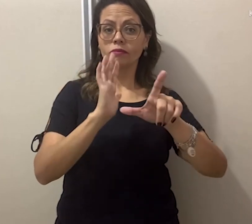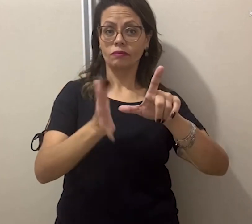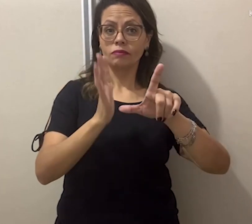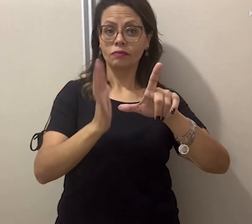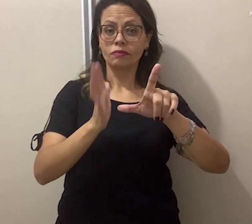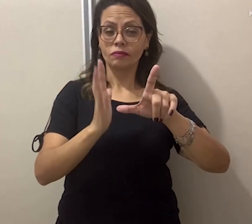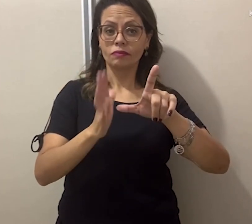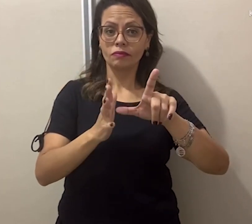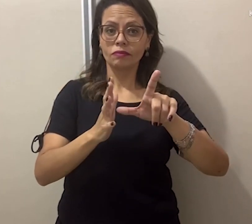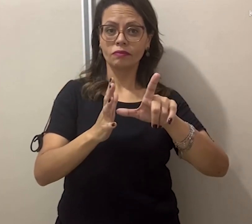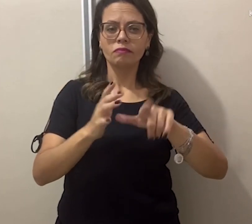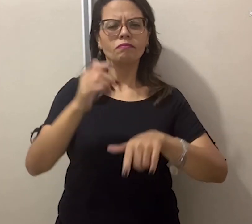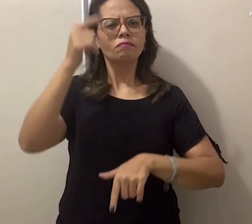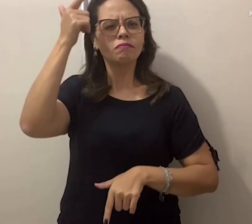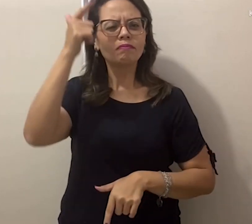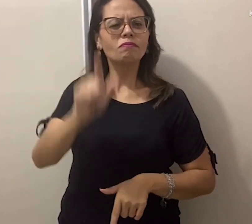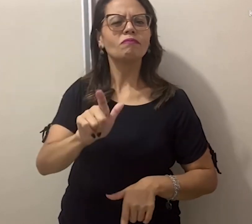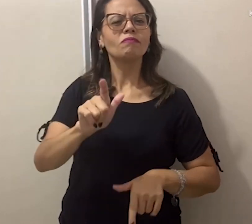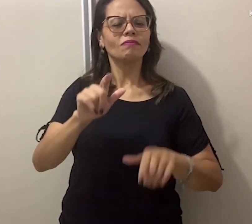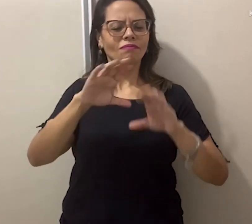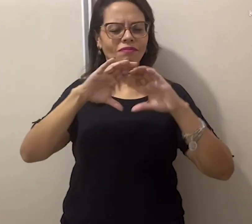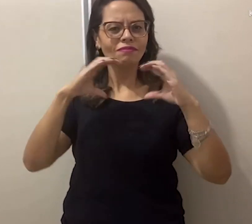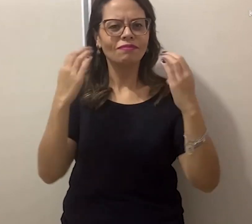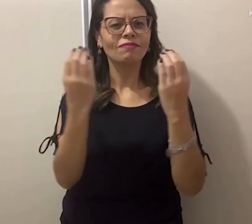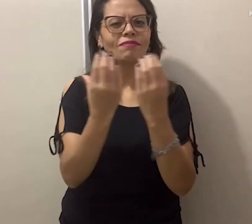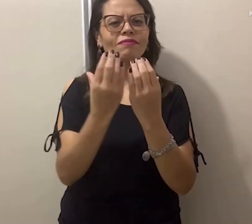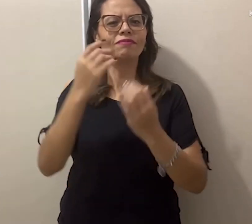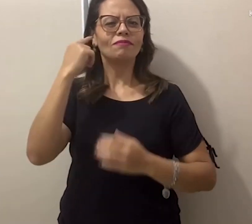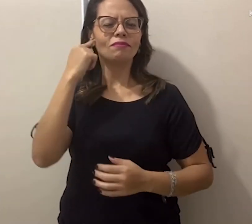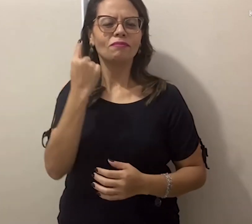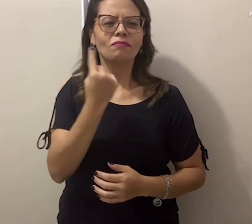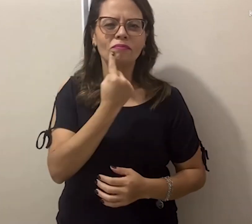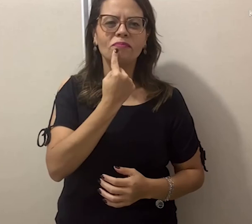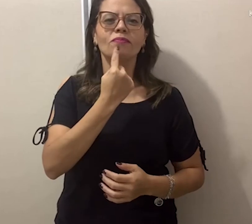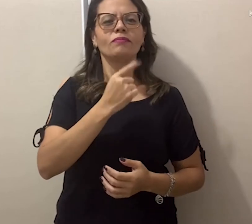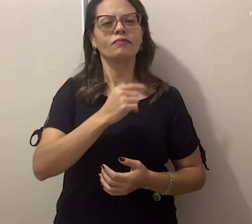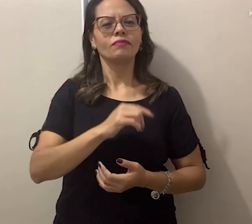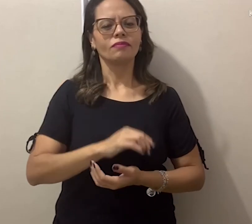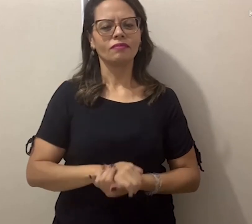Número 2. Letras Libras é uma conquista da comunidade surda.